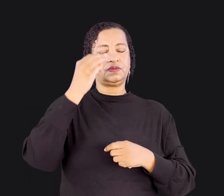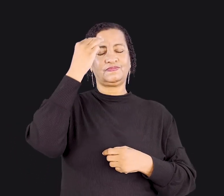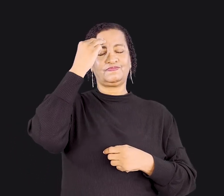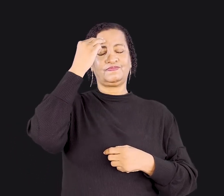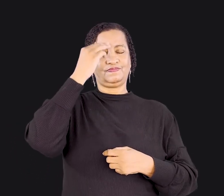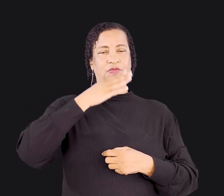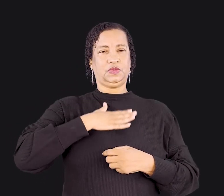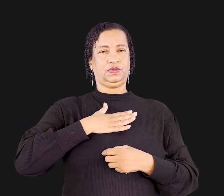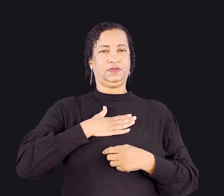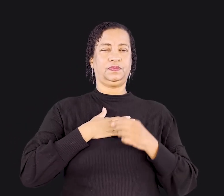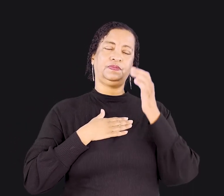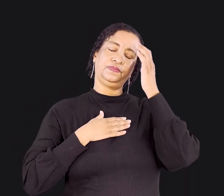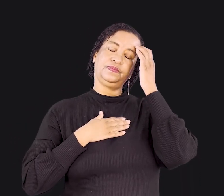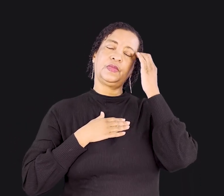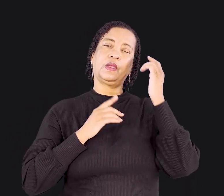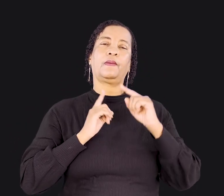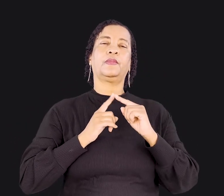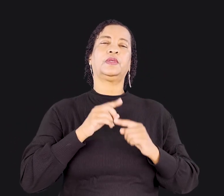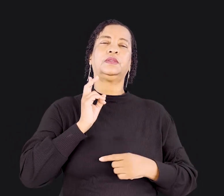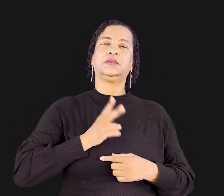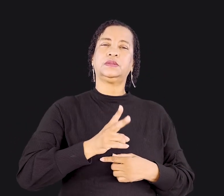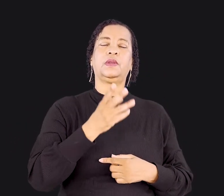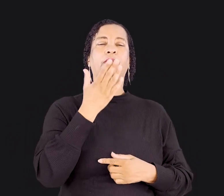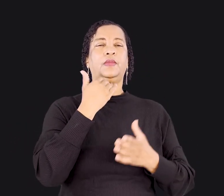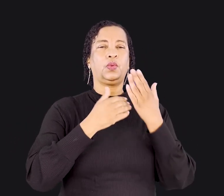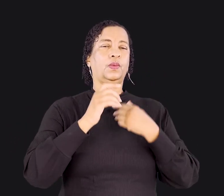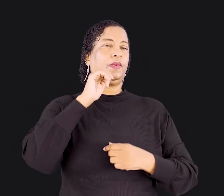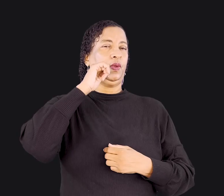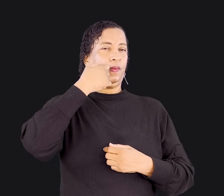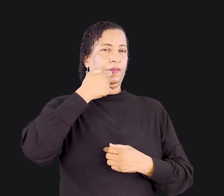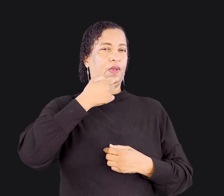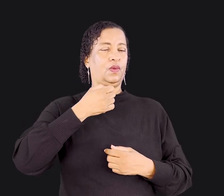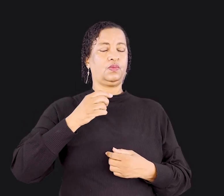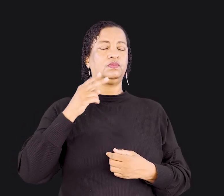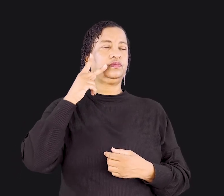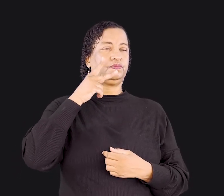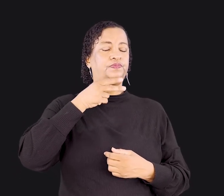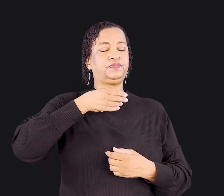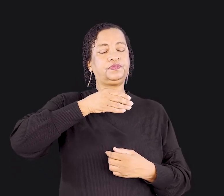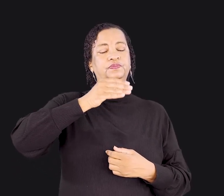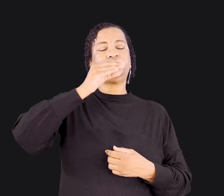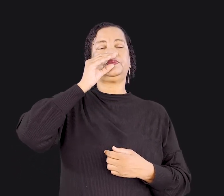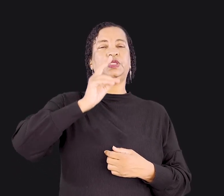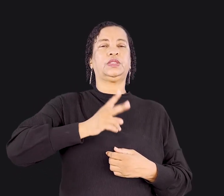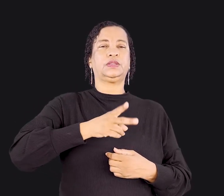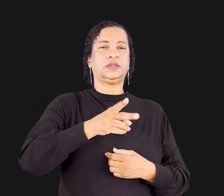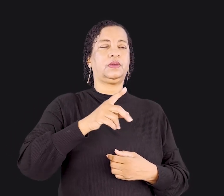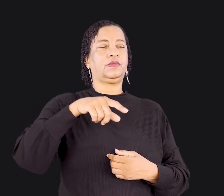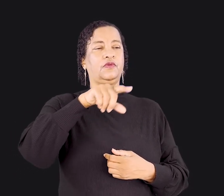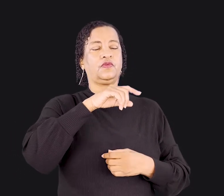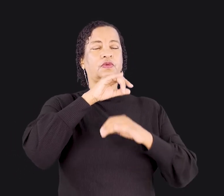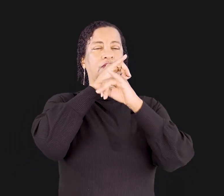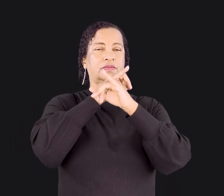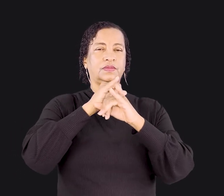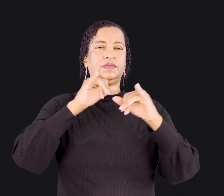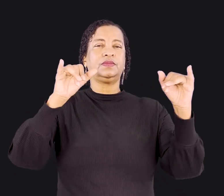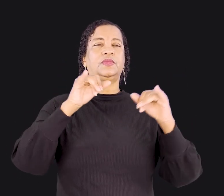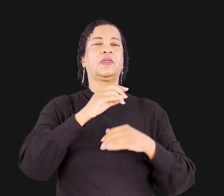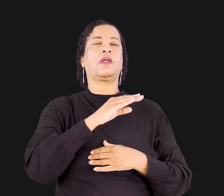memória de mim. Porque sempre que comerem deste pão e beberem deste cálice, vocês anunciam a morte